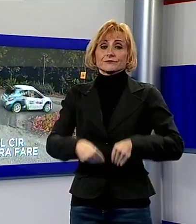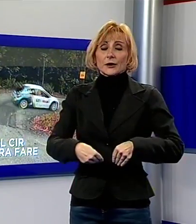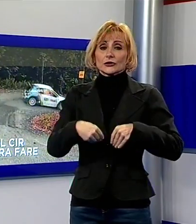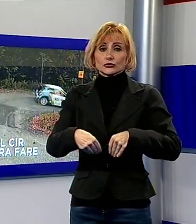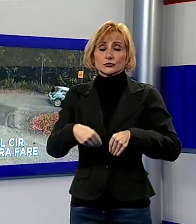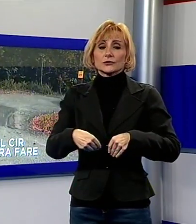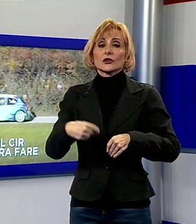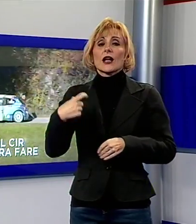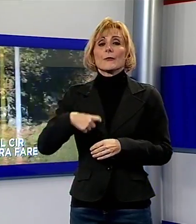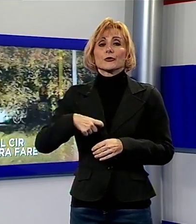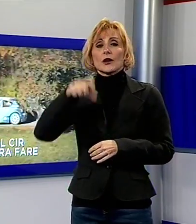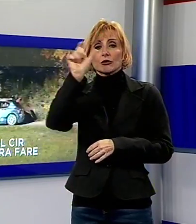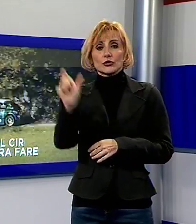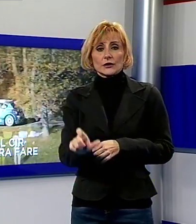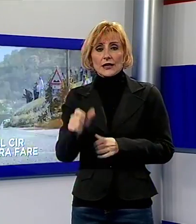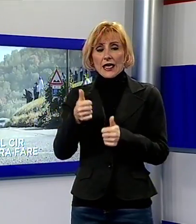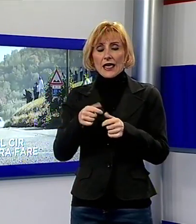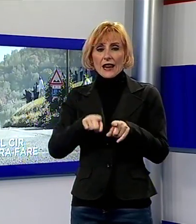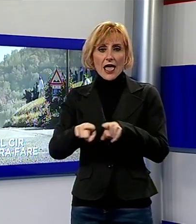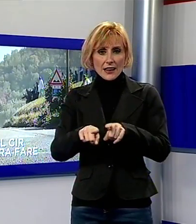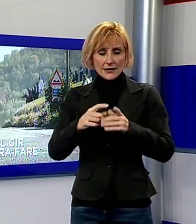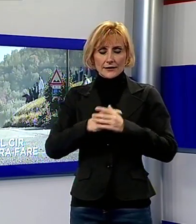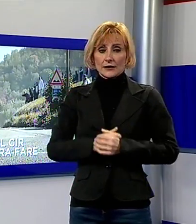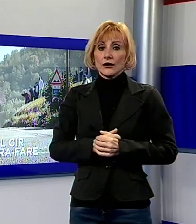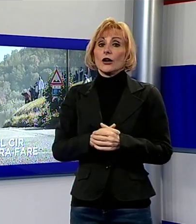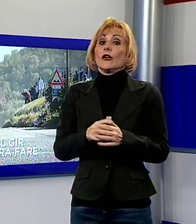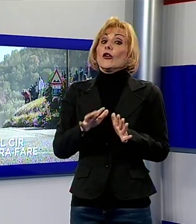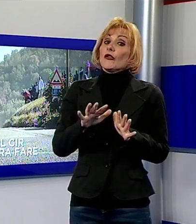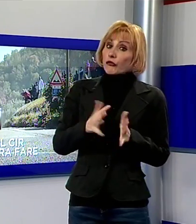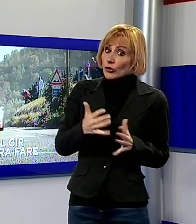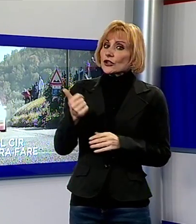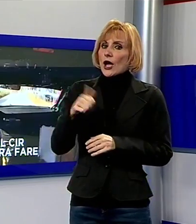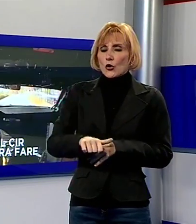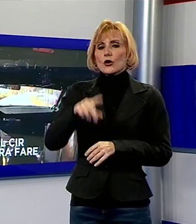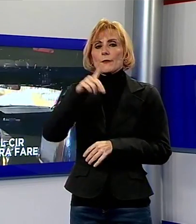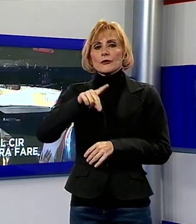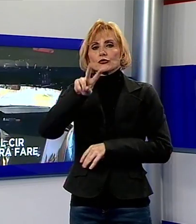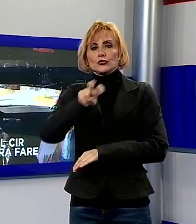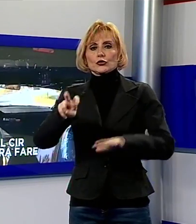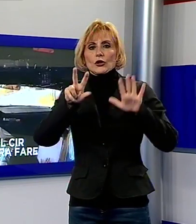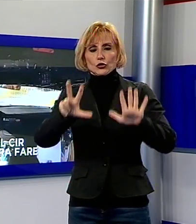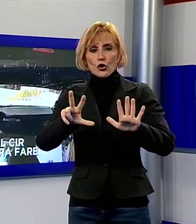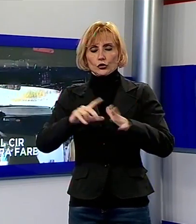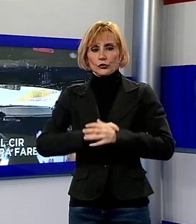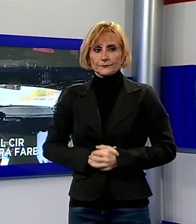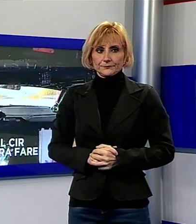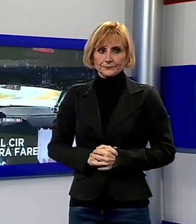partecipazione al campionato italiano rally, probabilmente ancora con la Peugeot 208 T16.